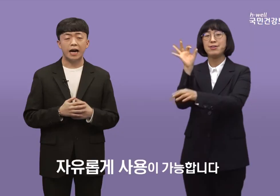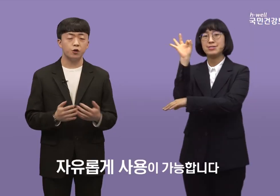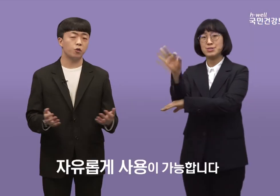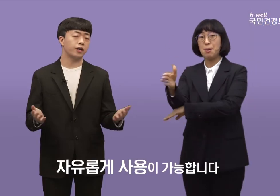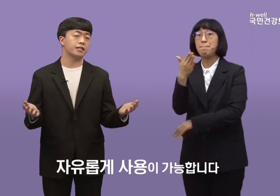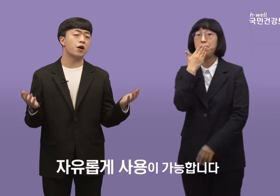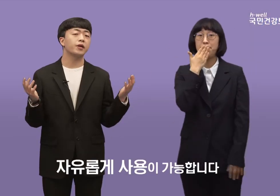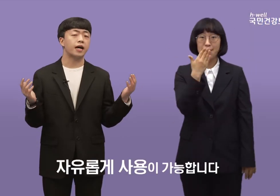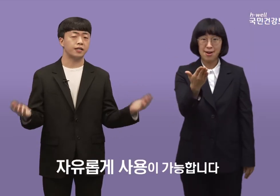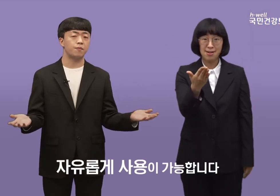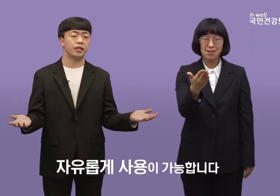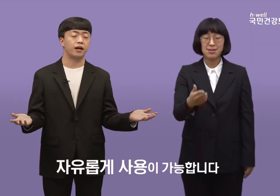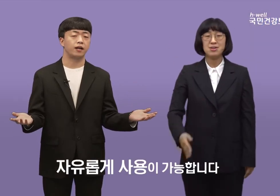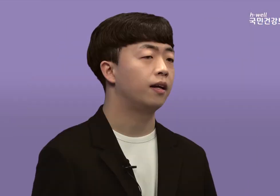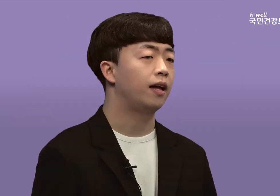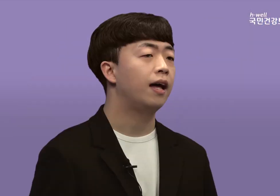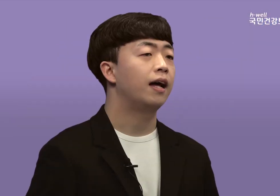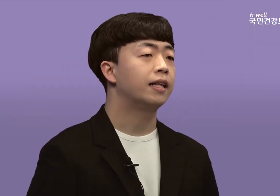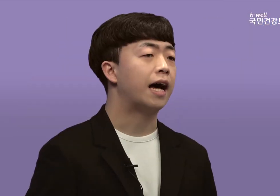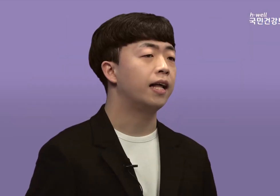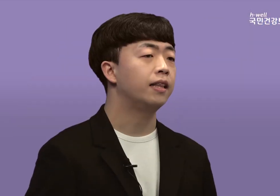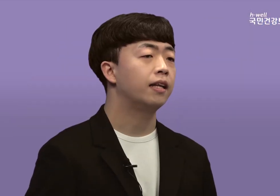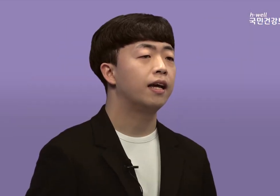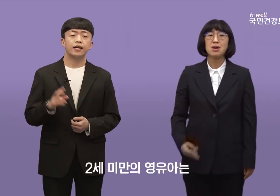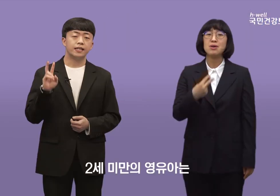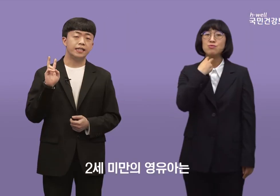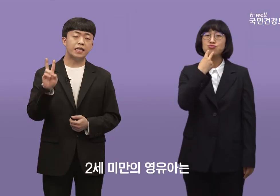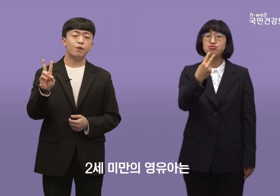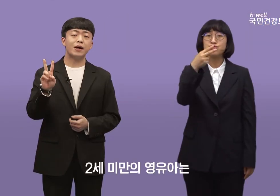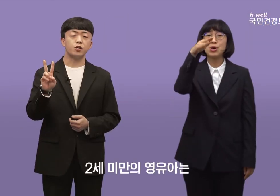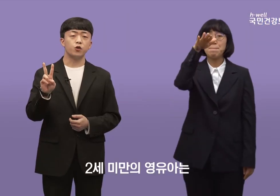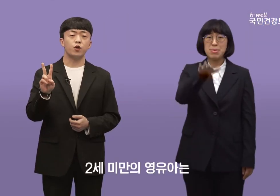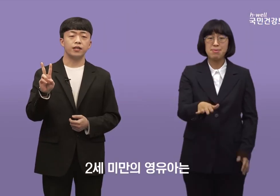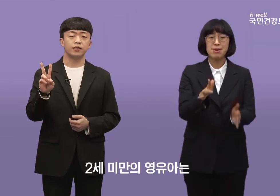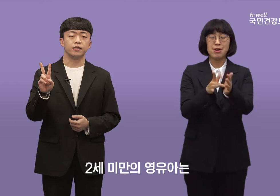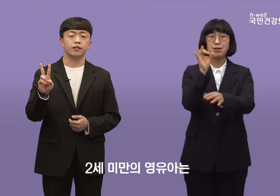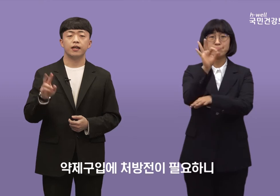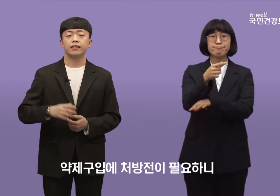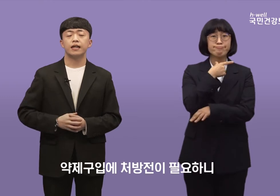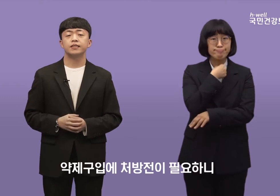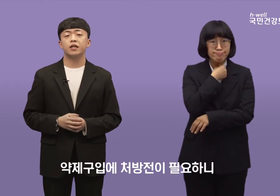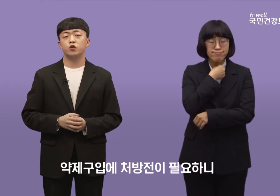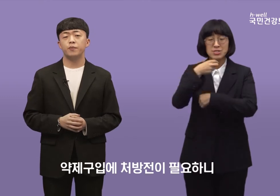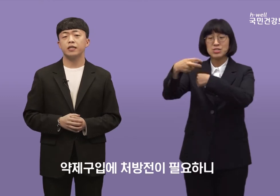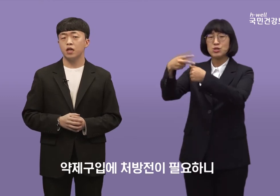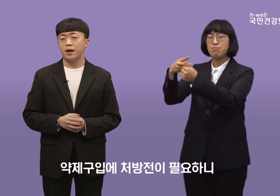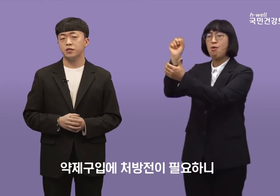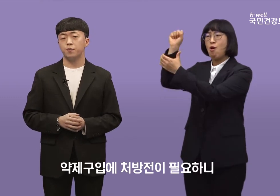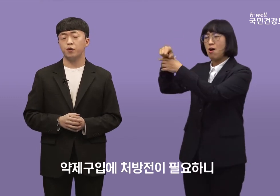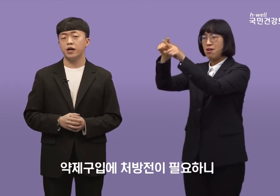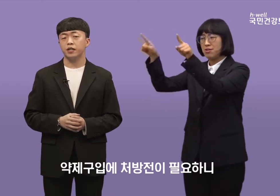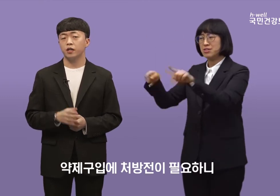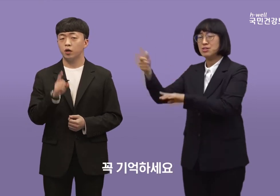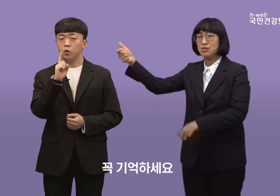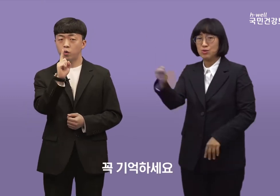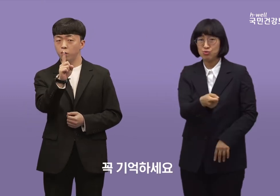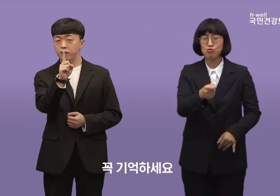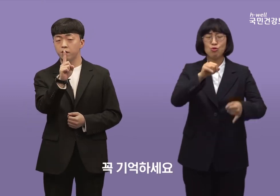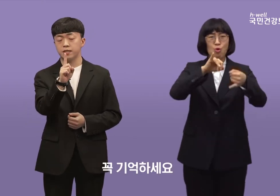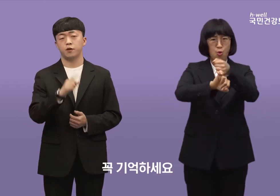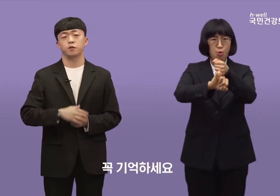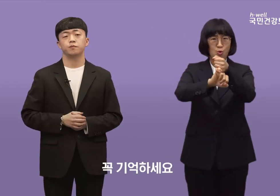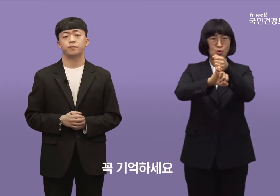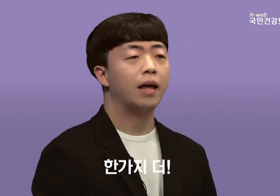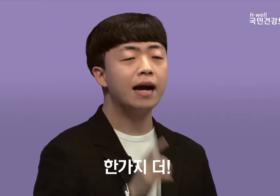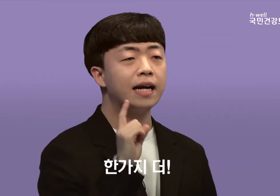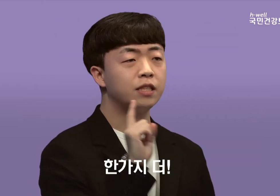구입에 자유롭게 사용이 가능합니다 단, 2세미만 영유아는 약제 구입에 처방전이 필요하니 꼭